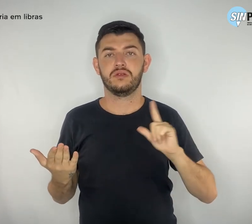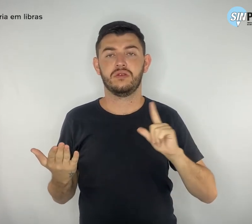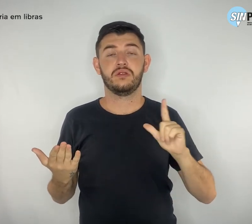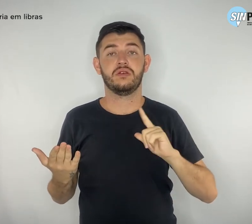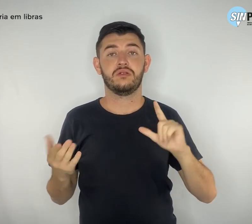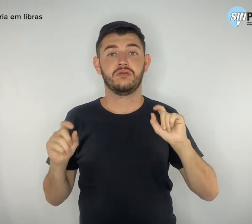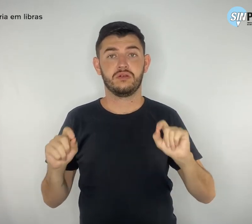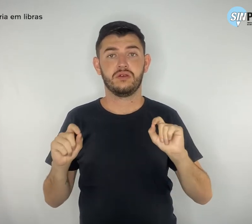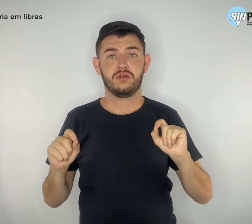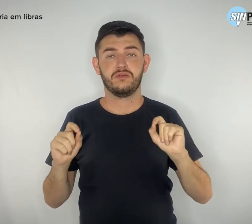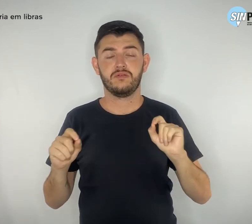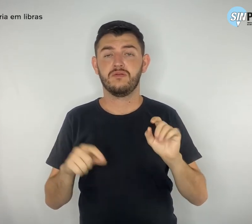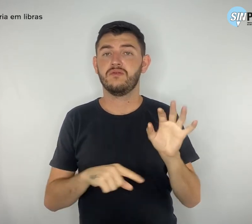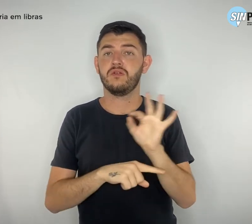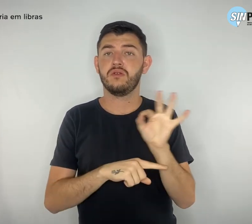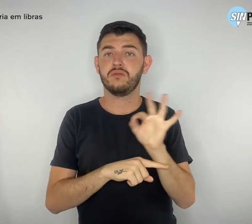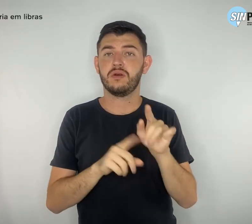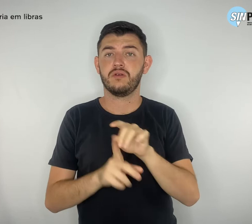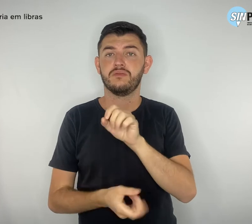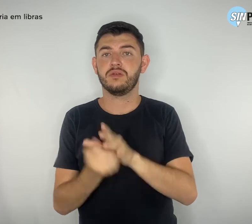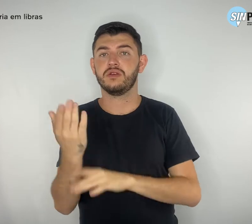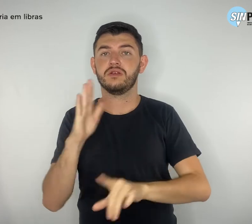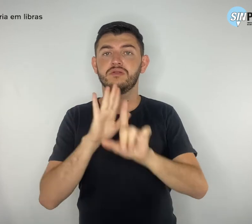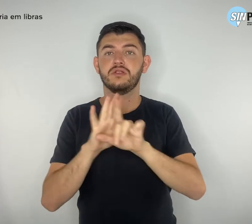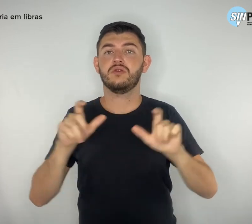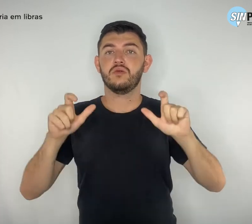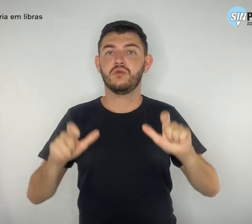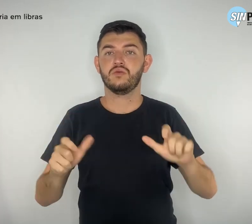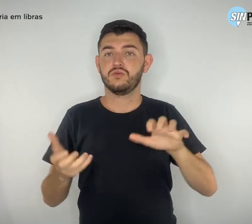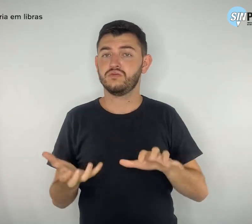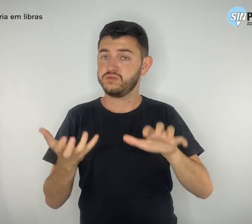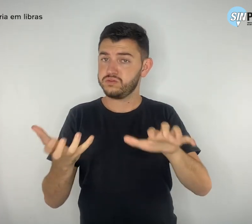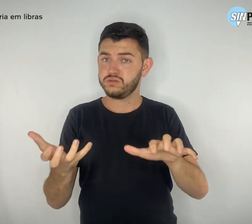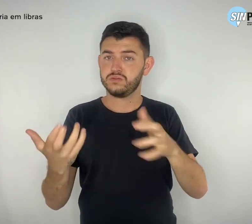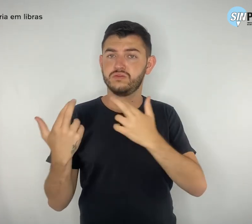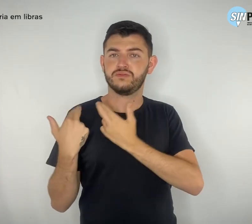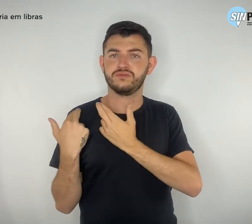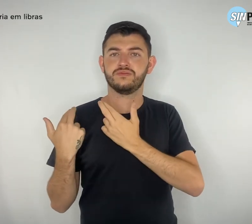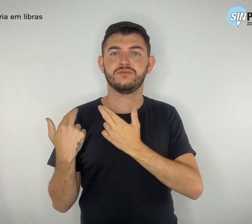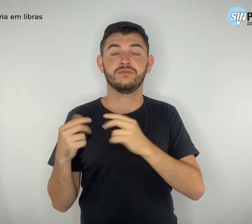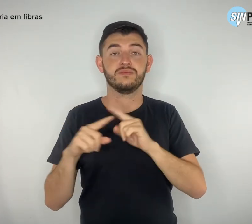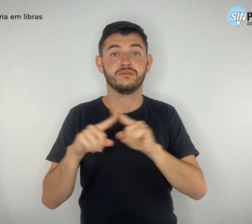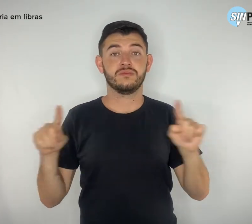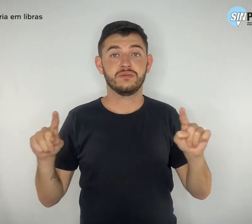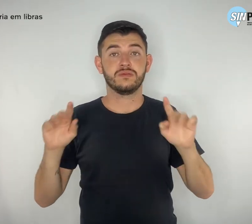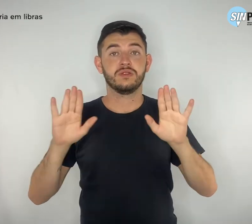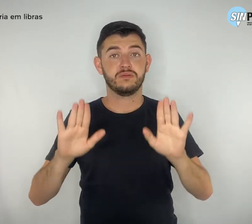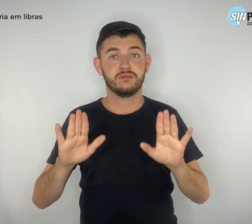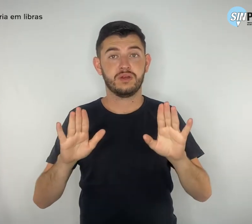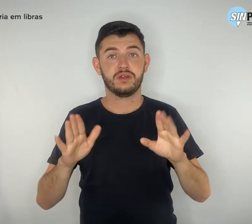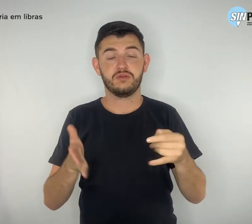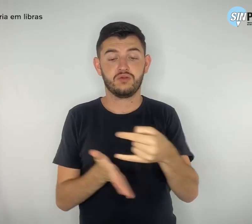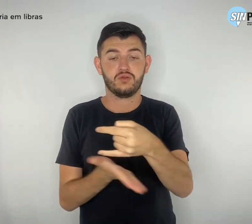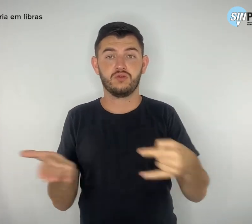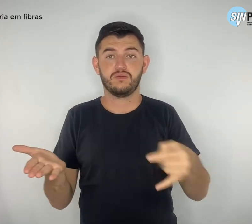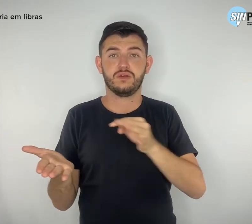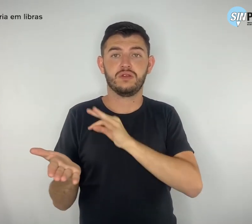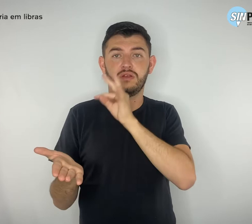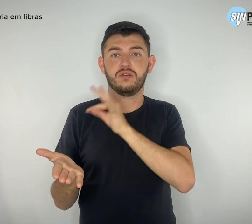pelo Congresso Nacional. A nota técnica do MPDFT apresenta como